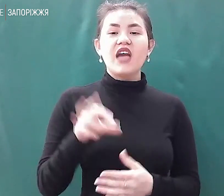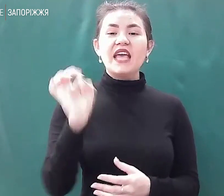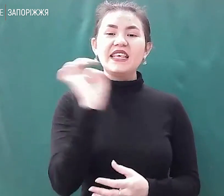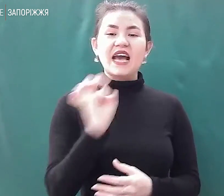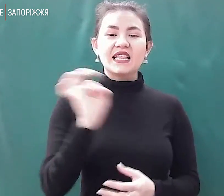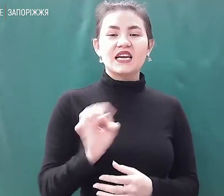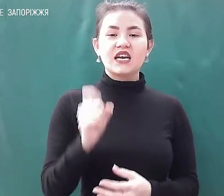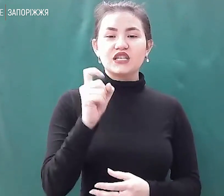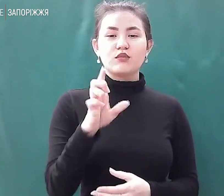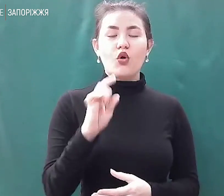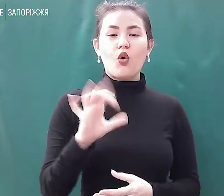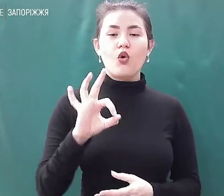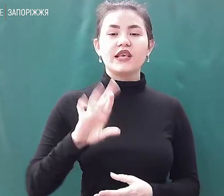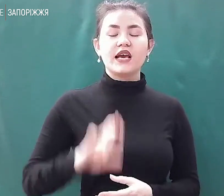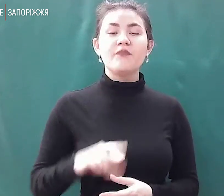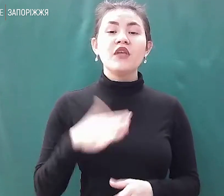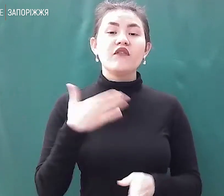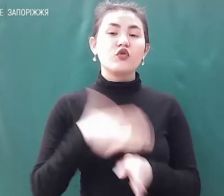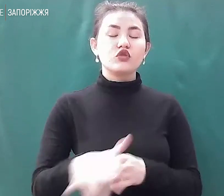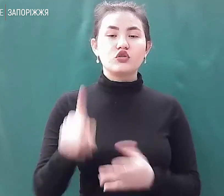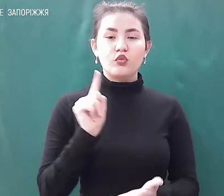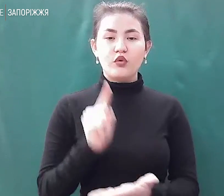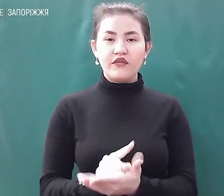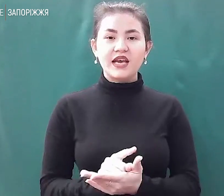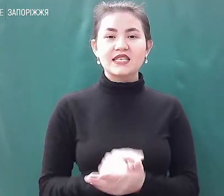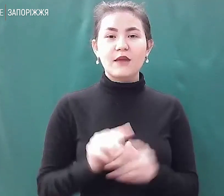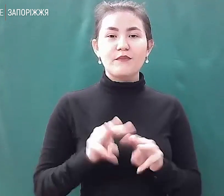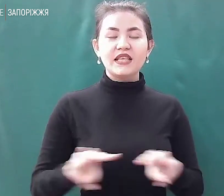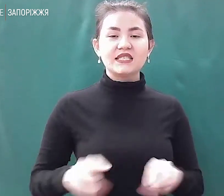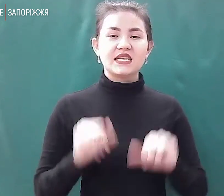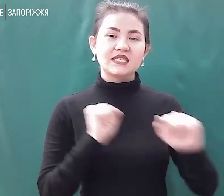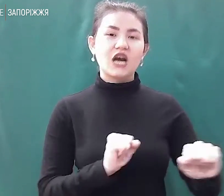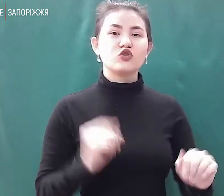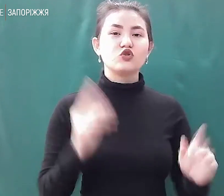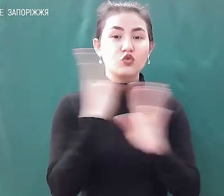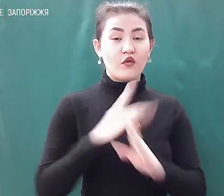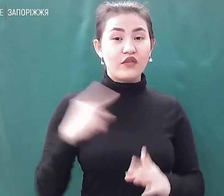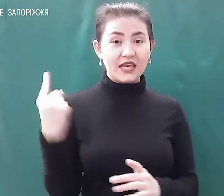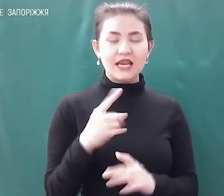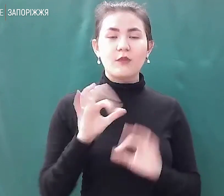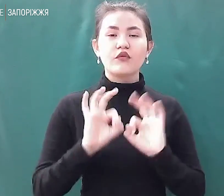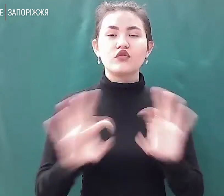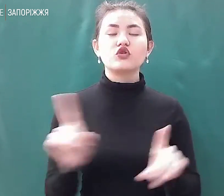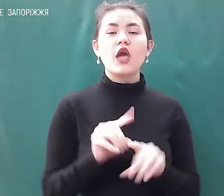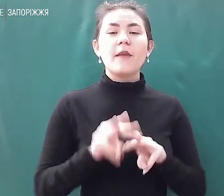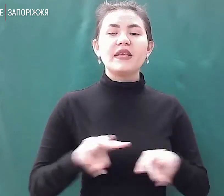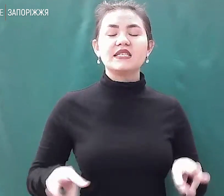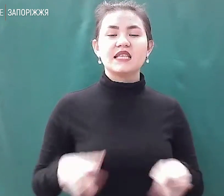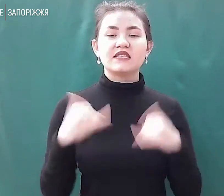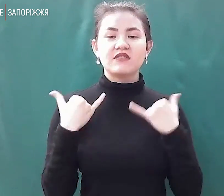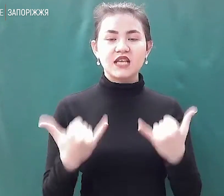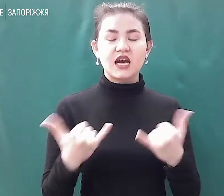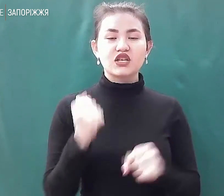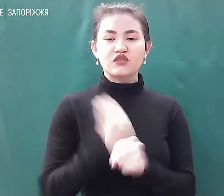Виконуючи обов'язки, міністра захисту довкілля повідомив, що міністерством зараз створено штаб з моніторингу